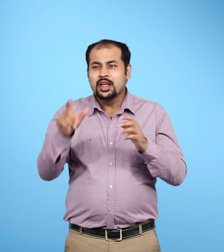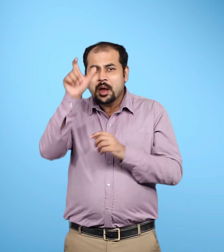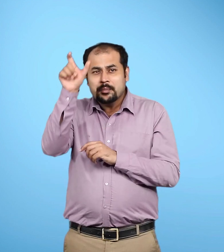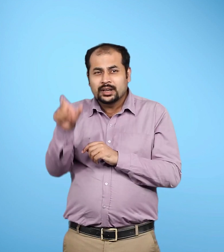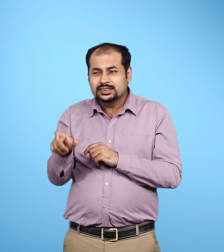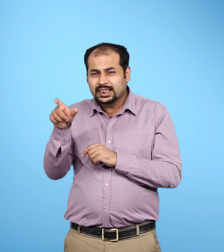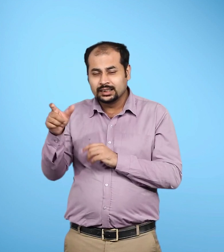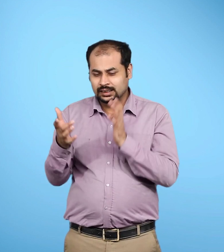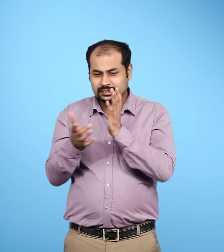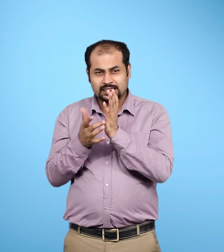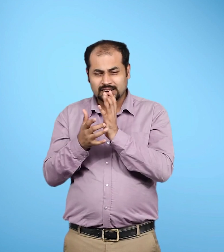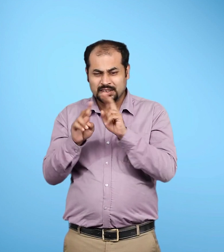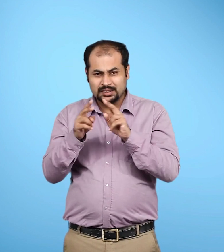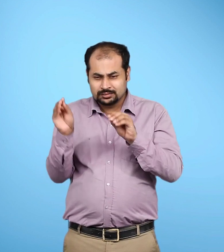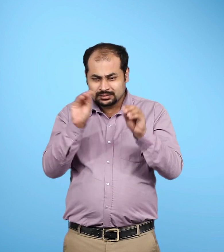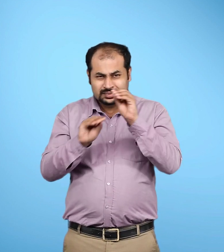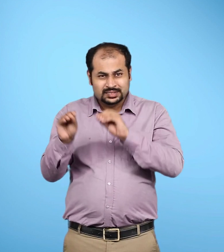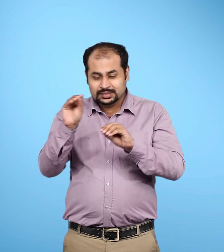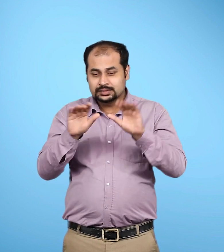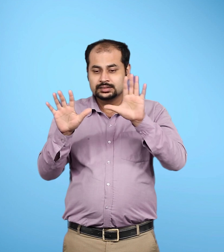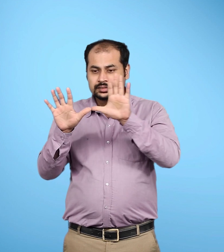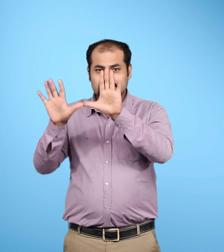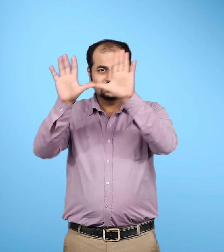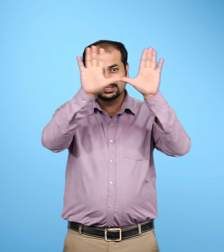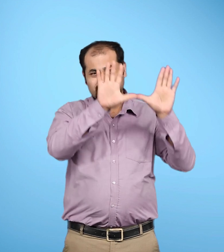जिसमें मानव निर्मित उपग्रह के बारे में बताया गया है